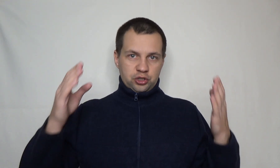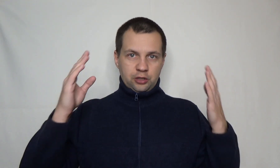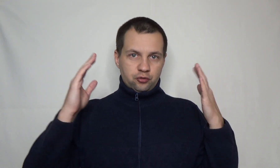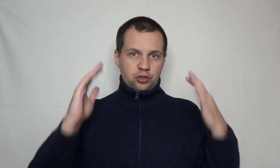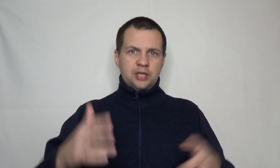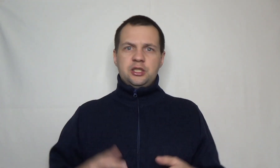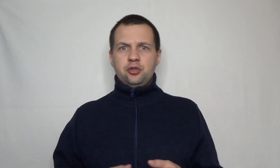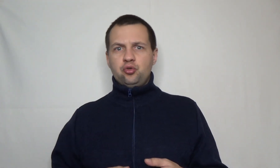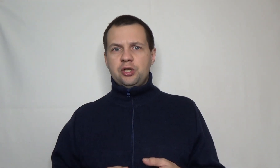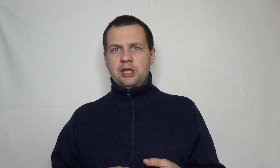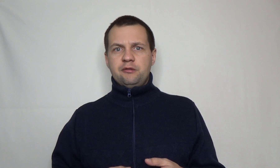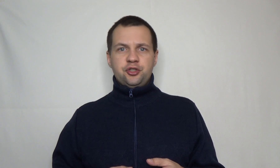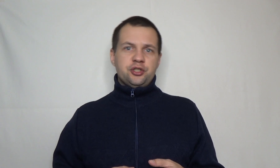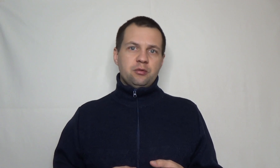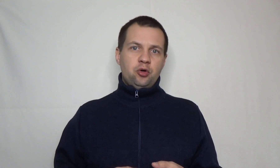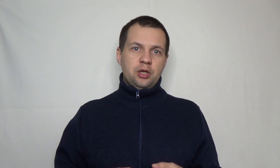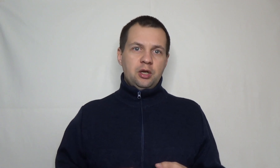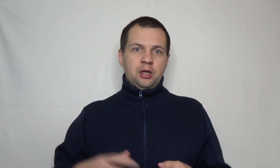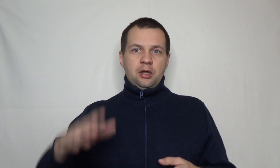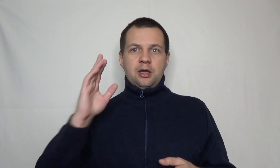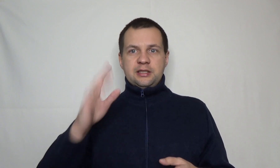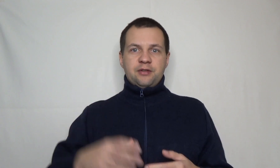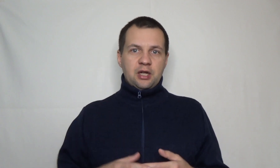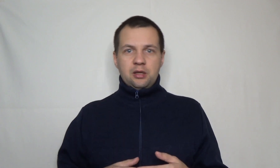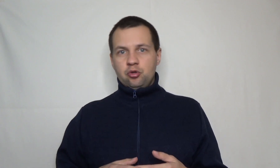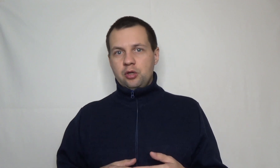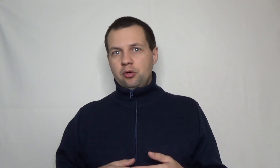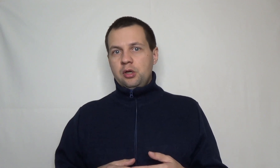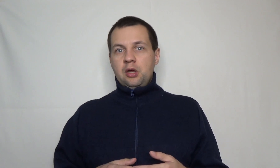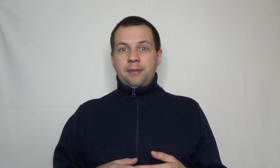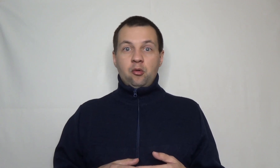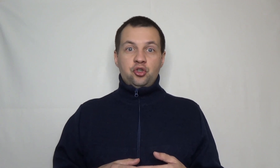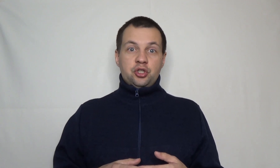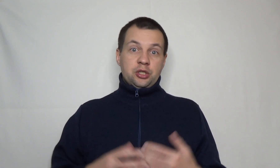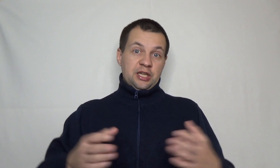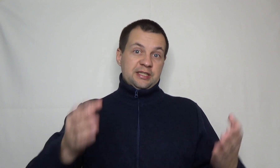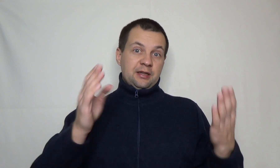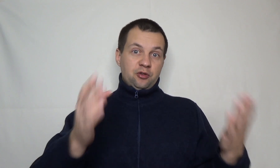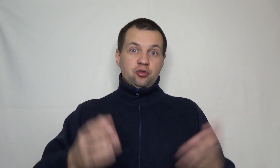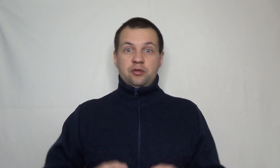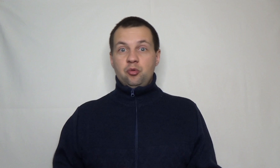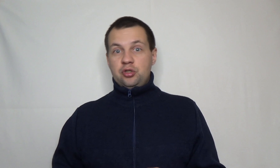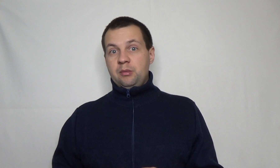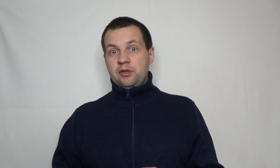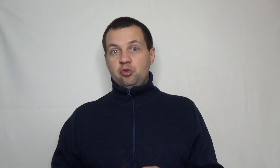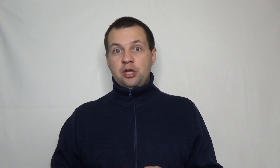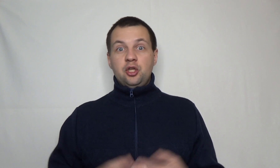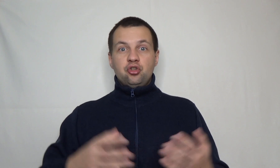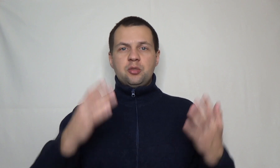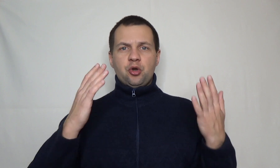сразу все тратить и не нужно откладывать жизнь сегодня, а завтра как-нибудь оно получится. Делитесь данным видео со своими друзьями, возможно, они еще до сих пор